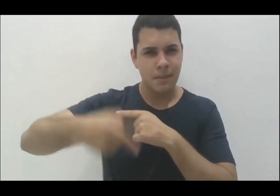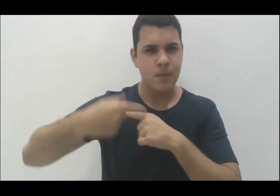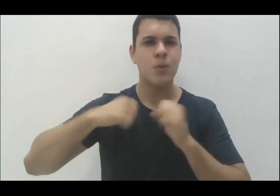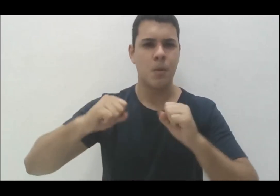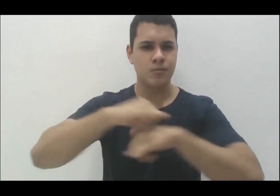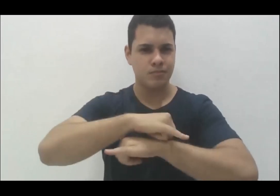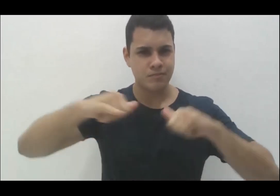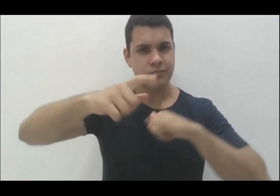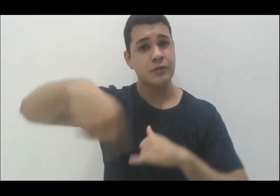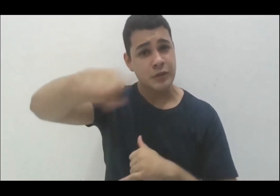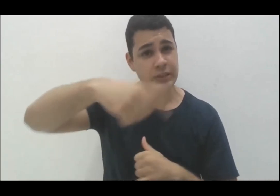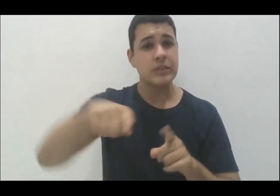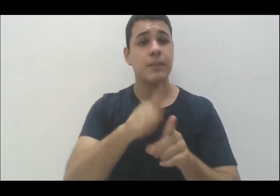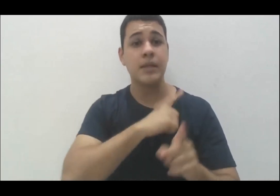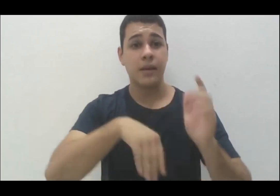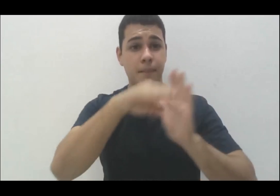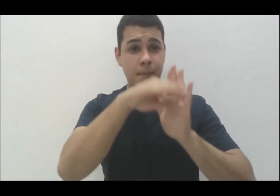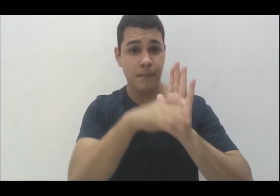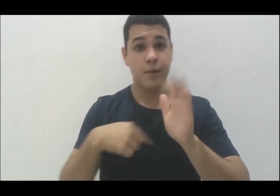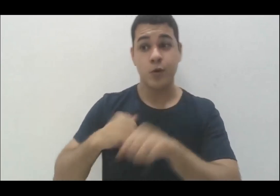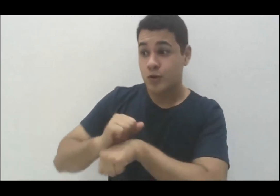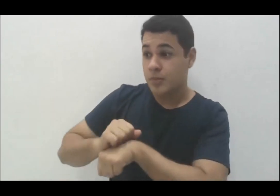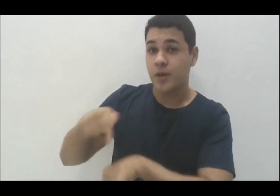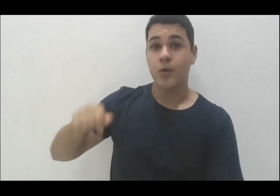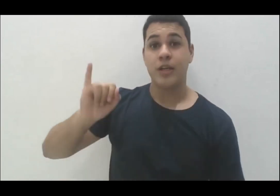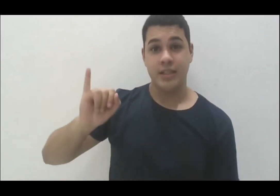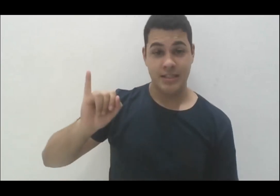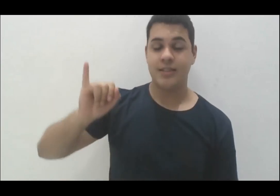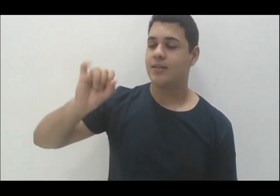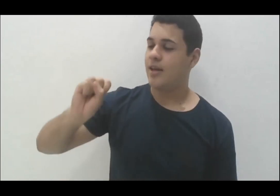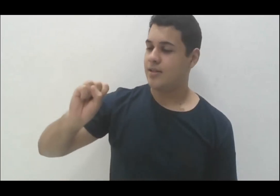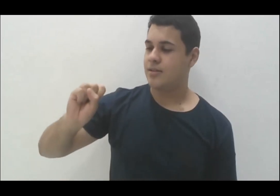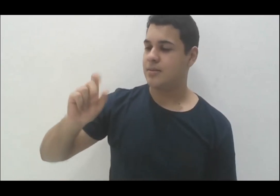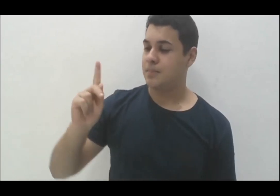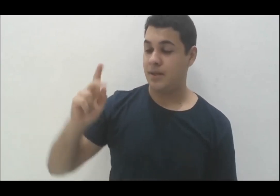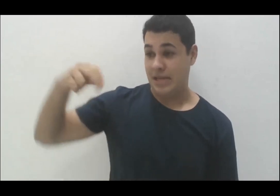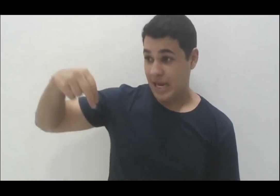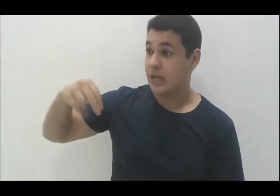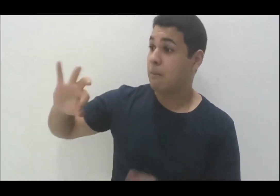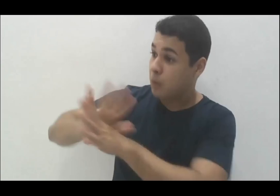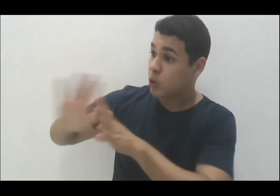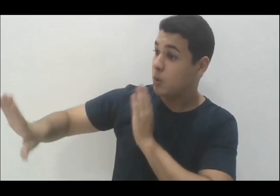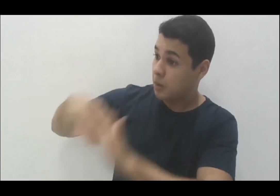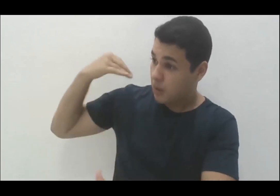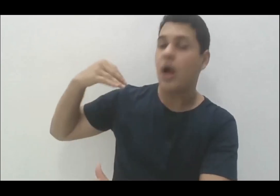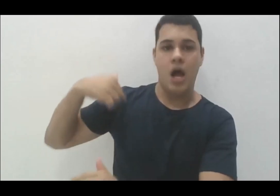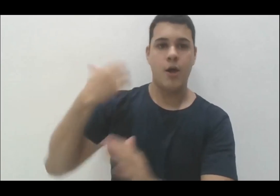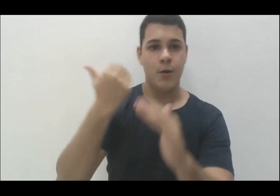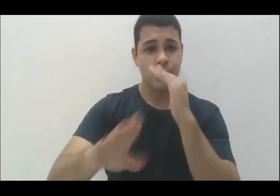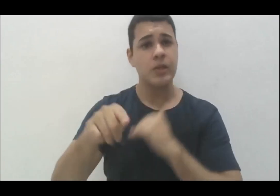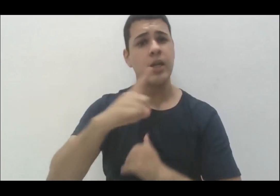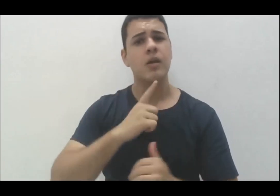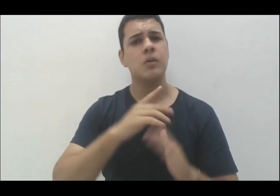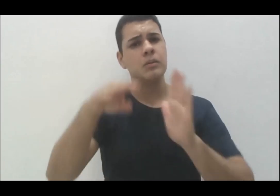eu posso passar o manual também, estou só esperando o ISBN chegar, onde eu listo essas estratégias que